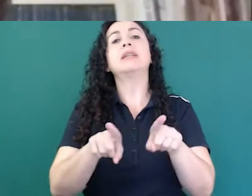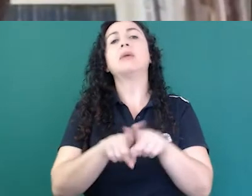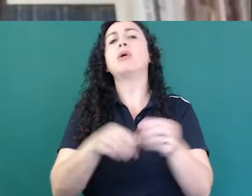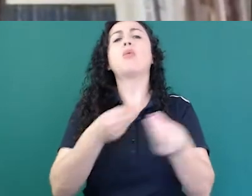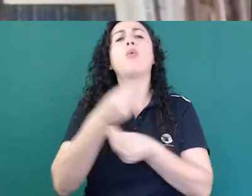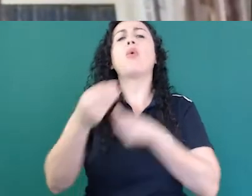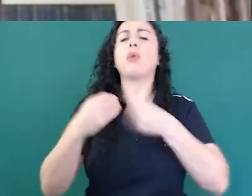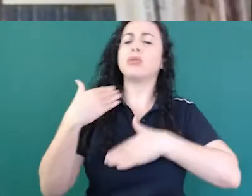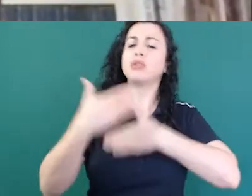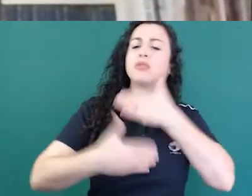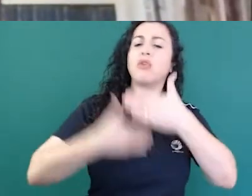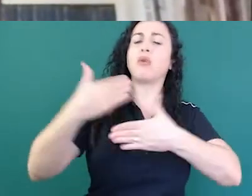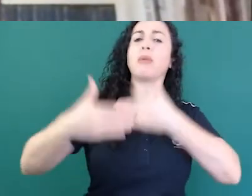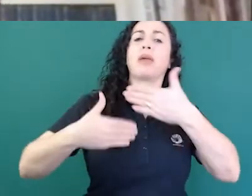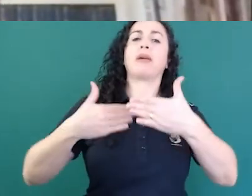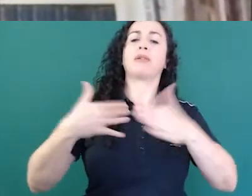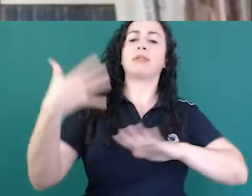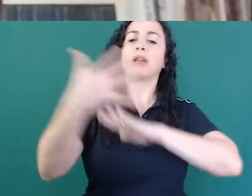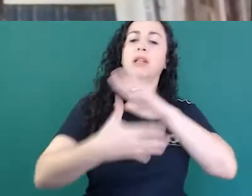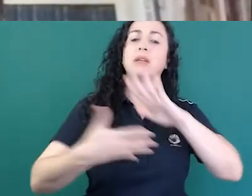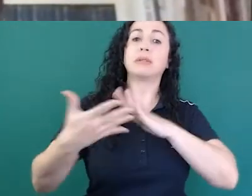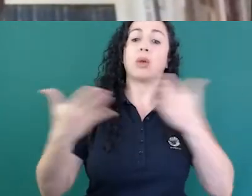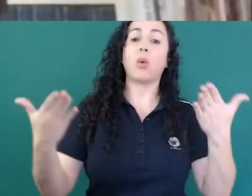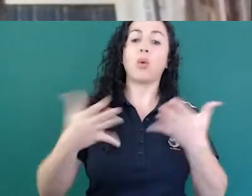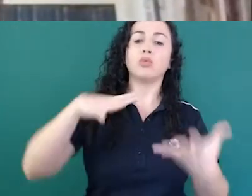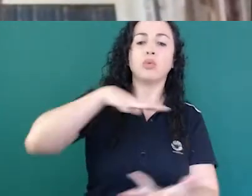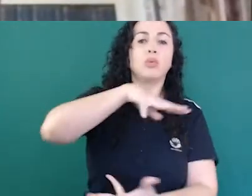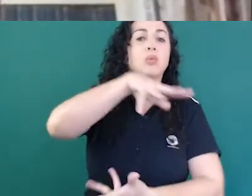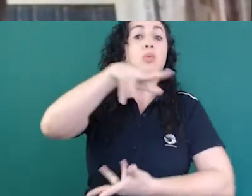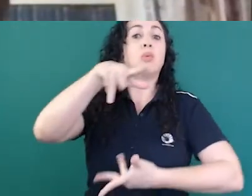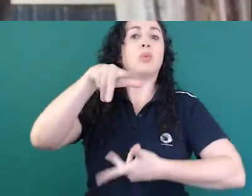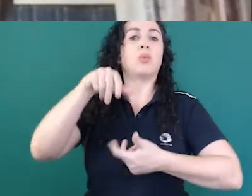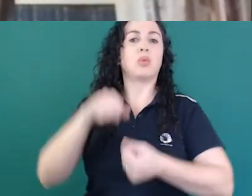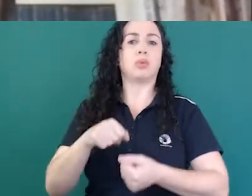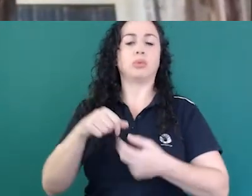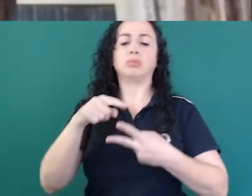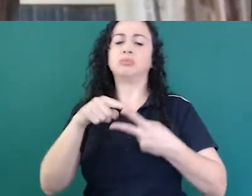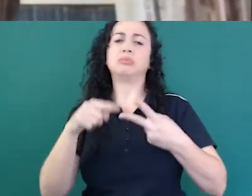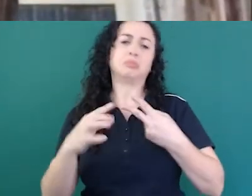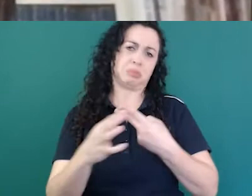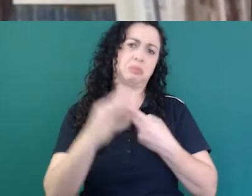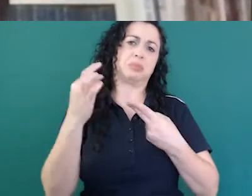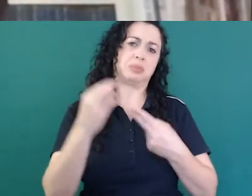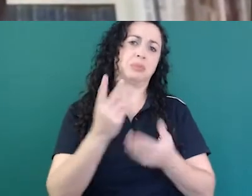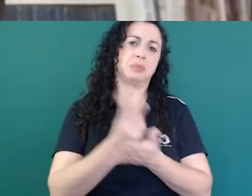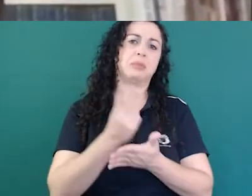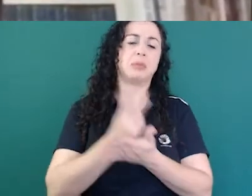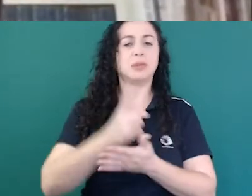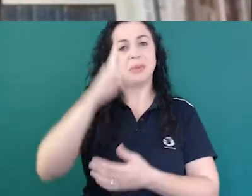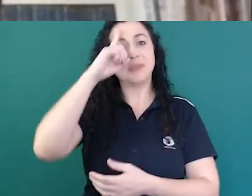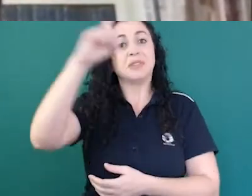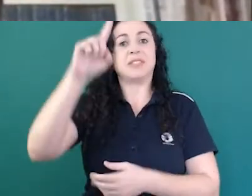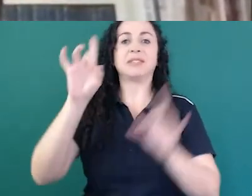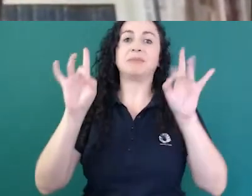da arte e da língua de sinais hoje no mundo, eu acho que tem a ver com as duas, com as duas datas que a gente